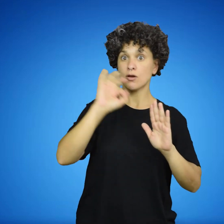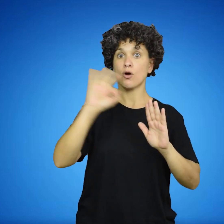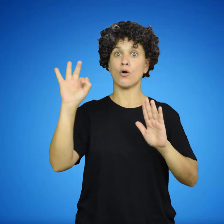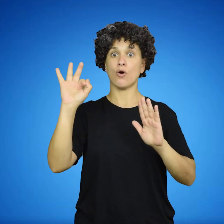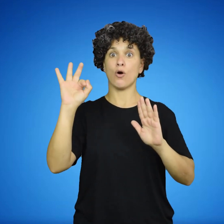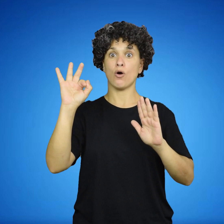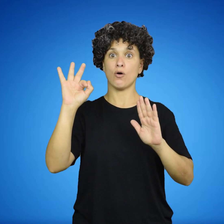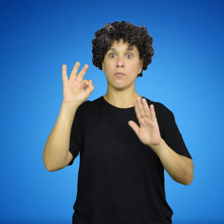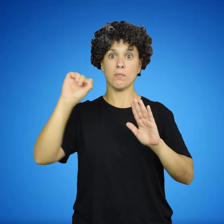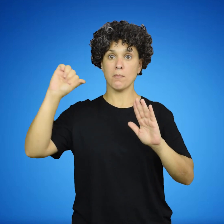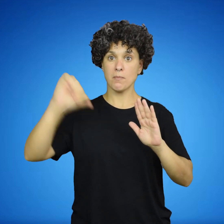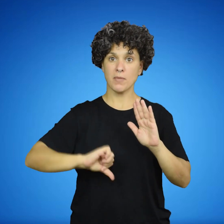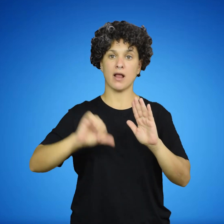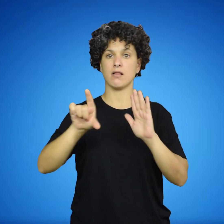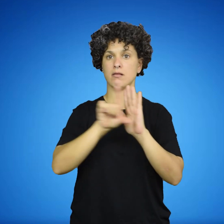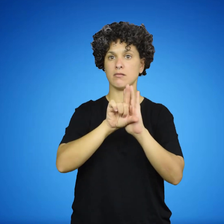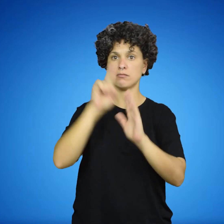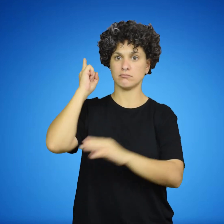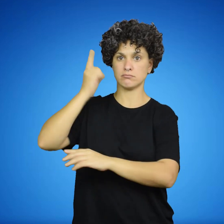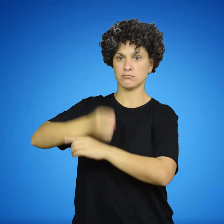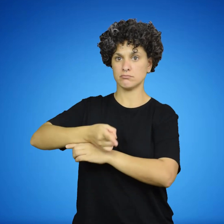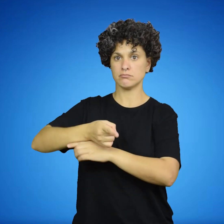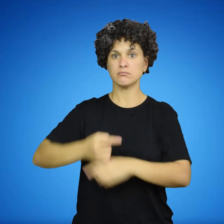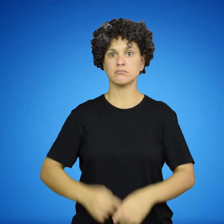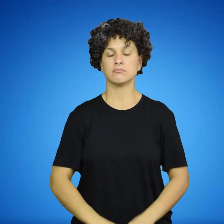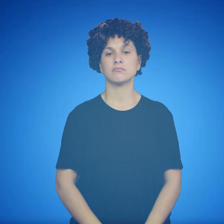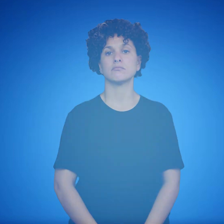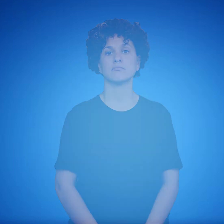Gracias por ver el video